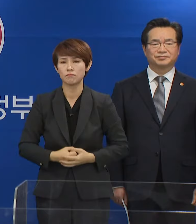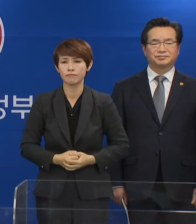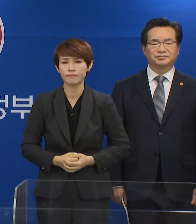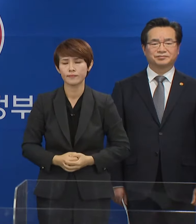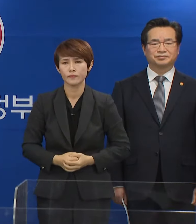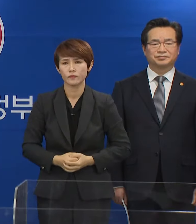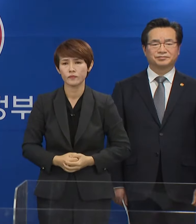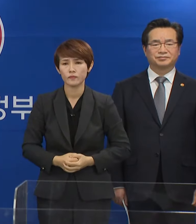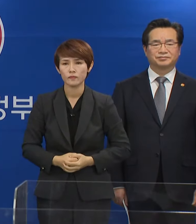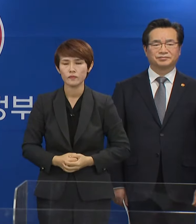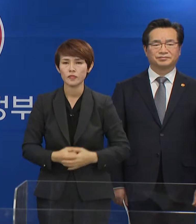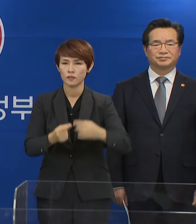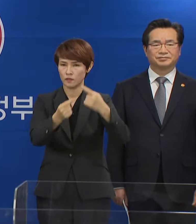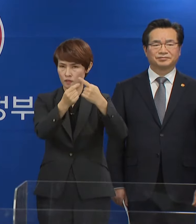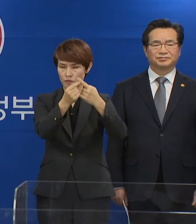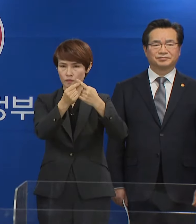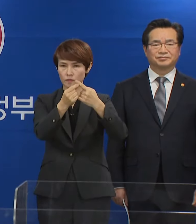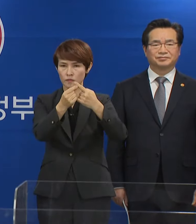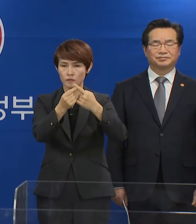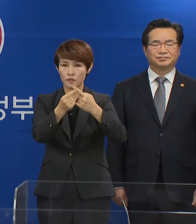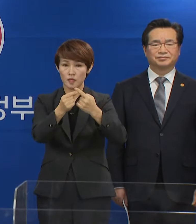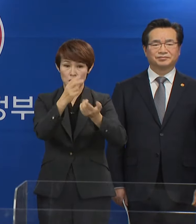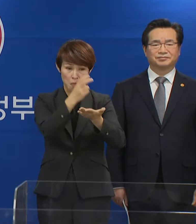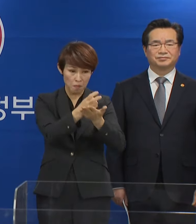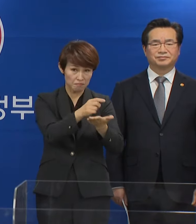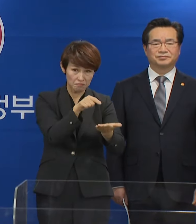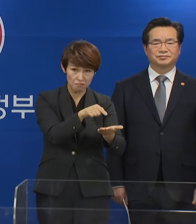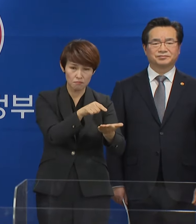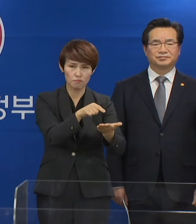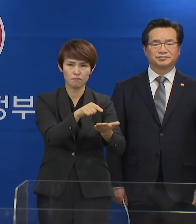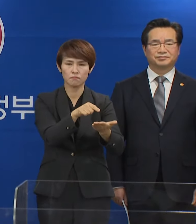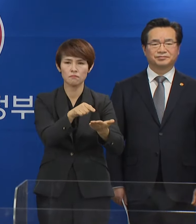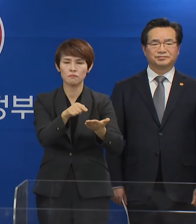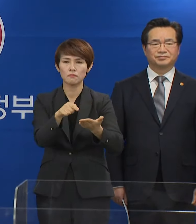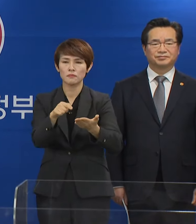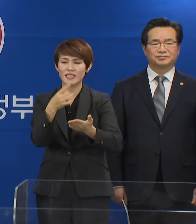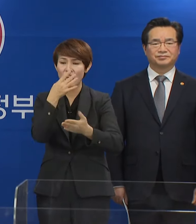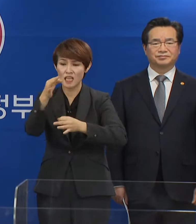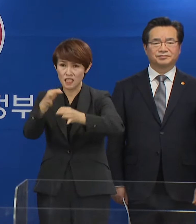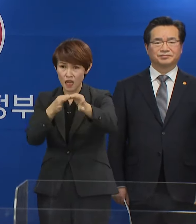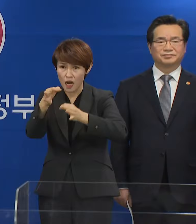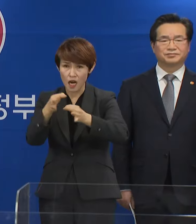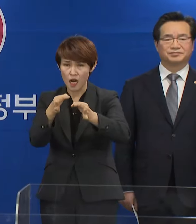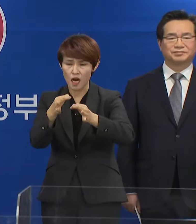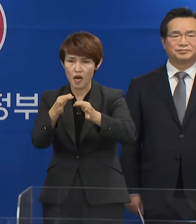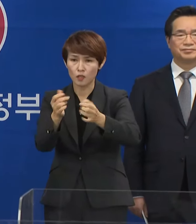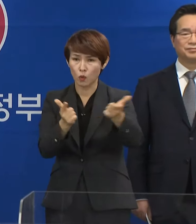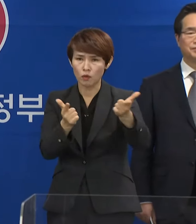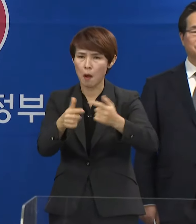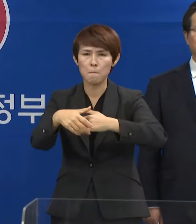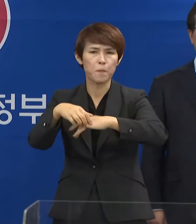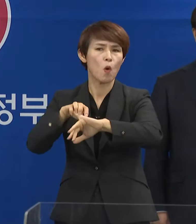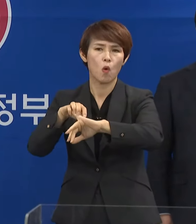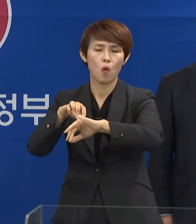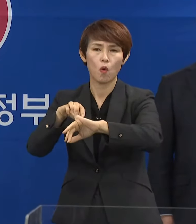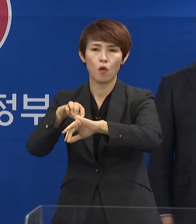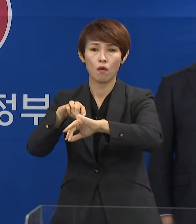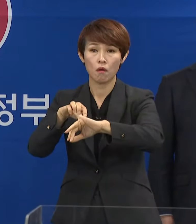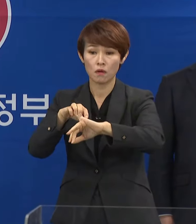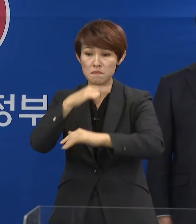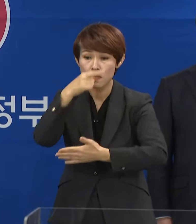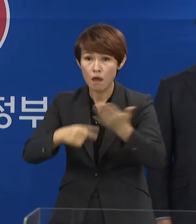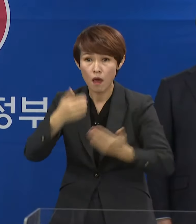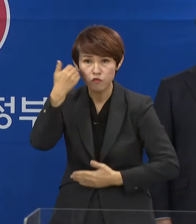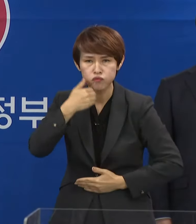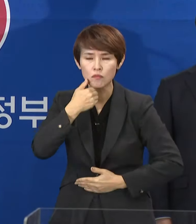절차입니다. 첫째, 개정안은 시장의 수급조절 기능을 마비시킵니다. 그